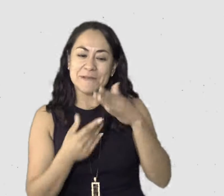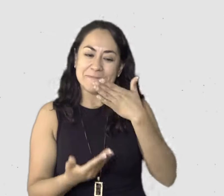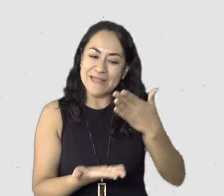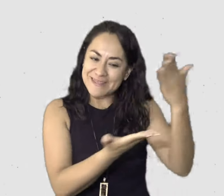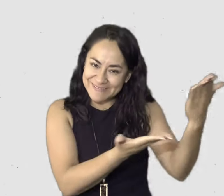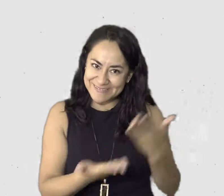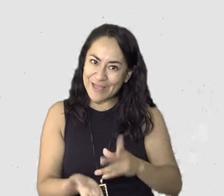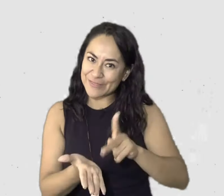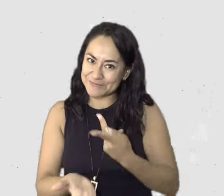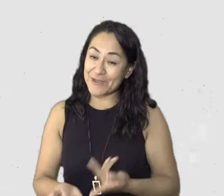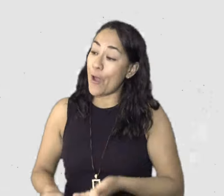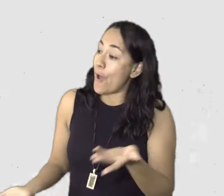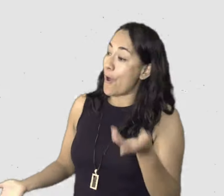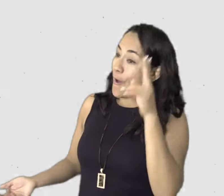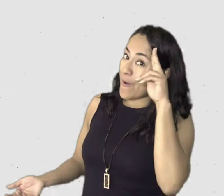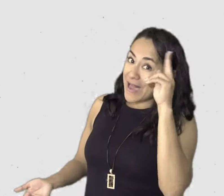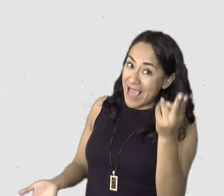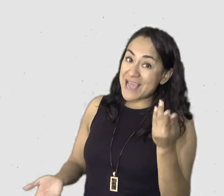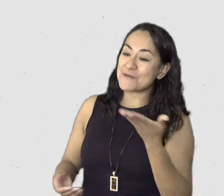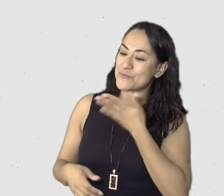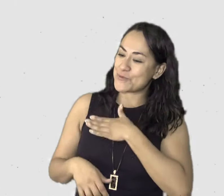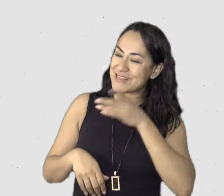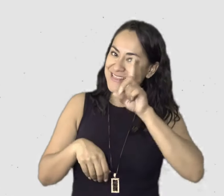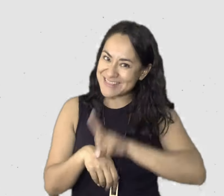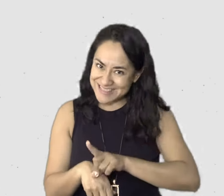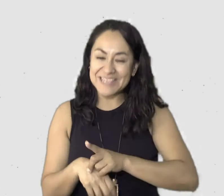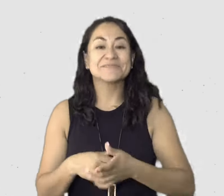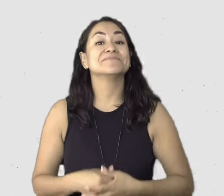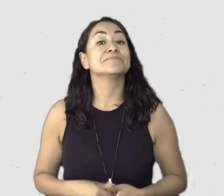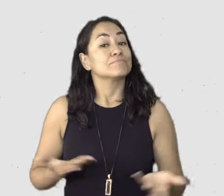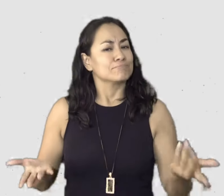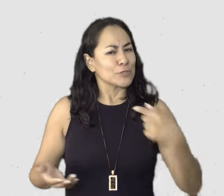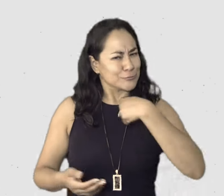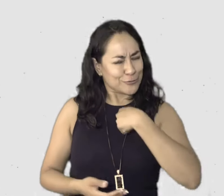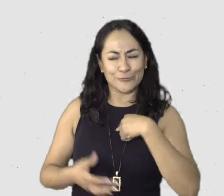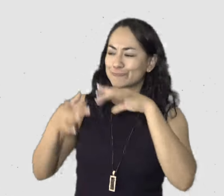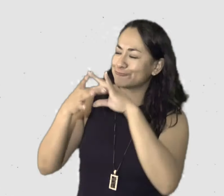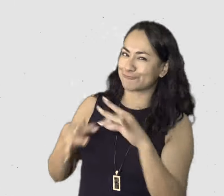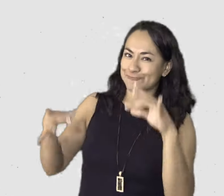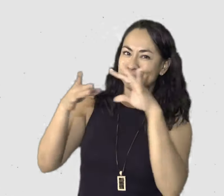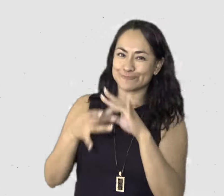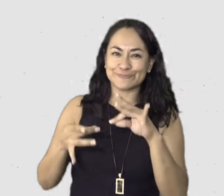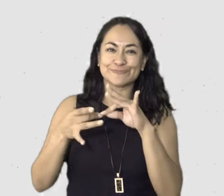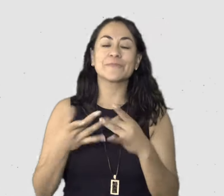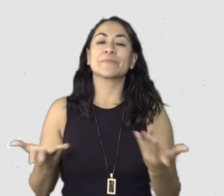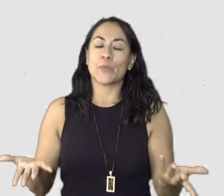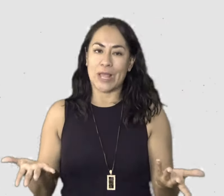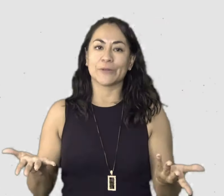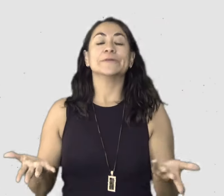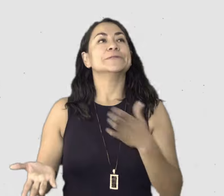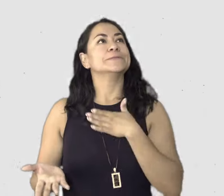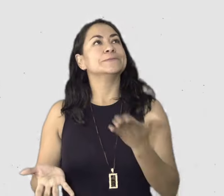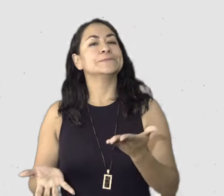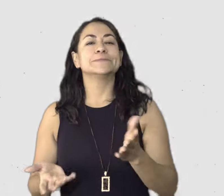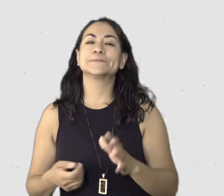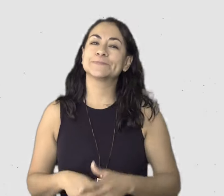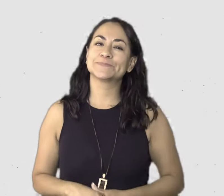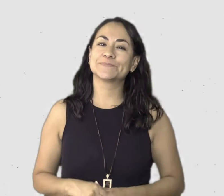Hola. Buenos días. Gracias. Bueno, yo les quiero contar. Primero, para mí creo que hay que estar muy